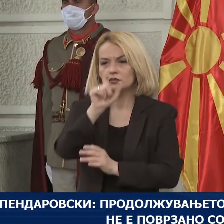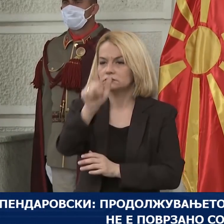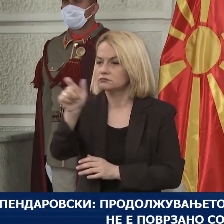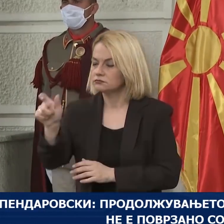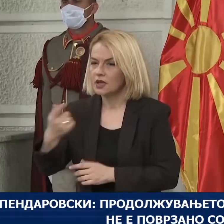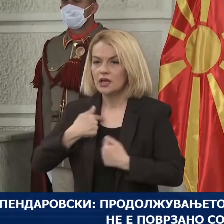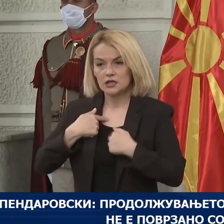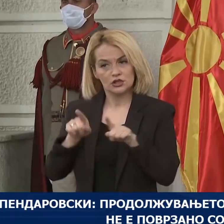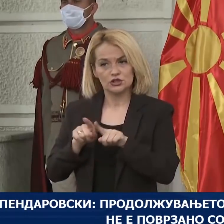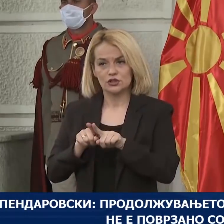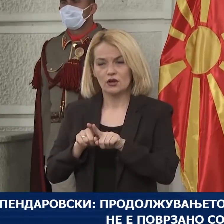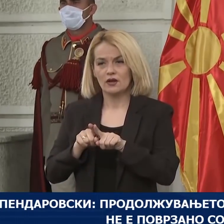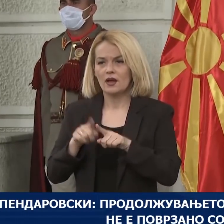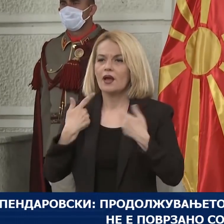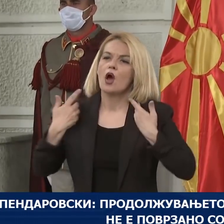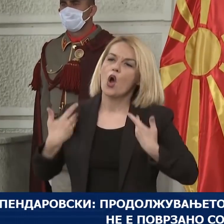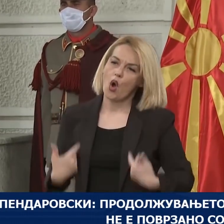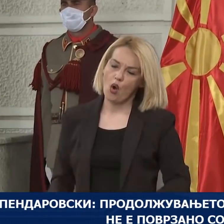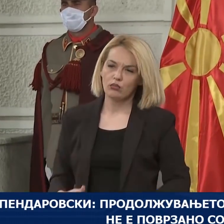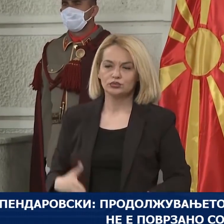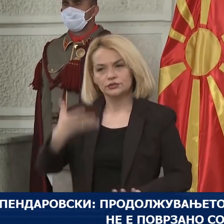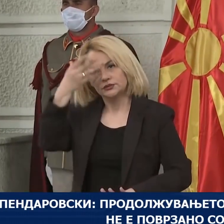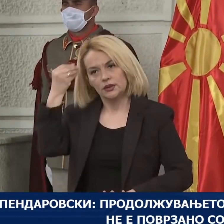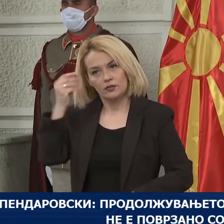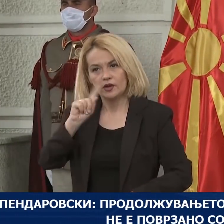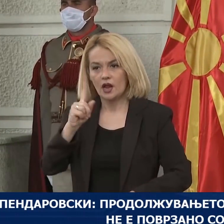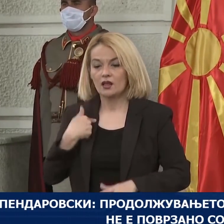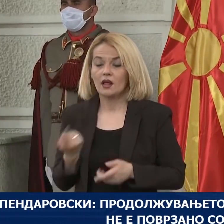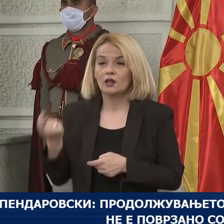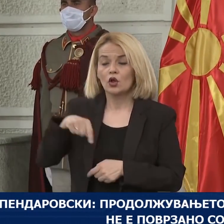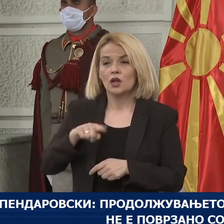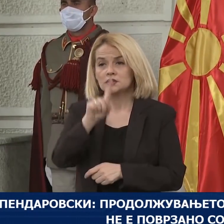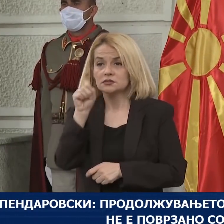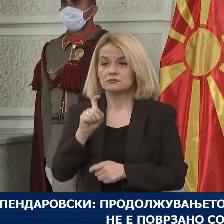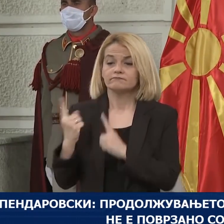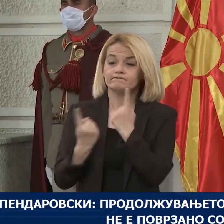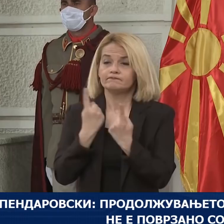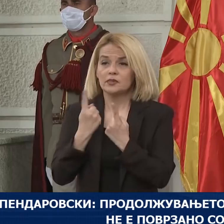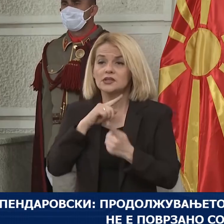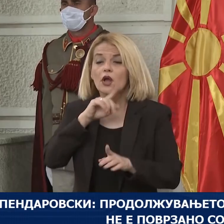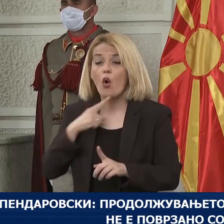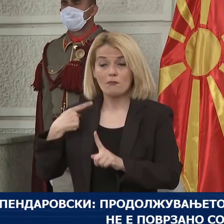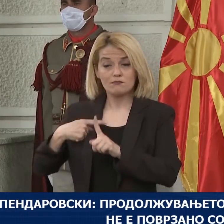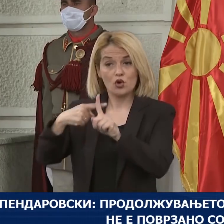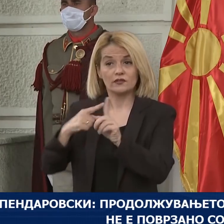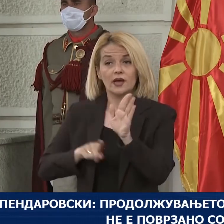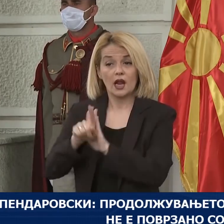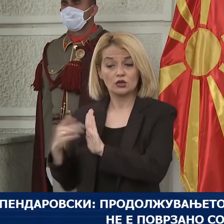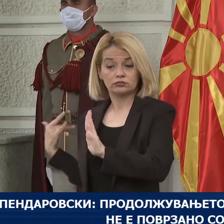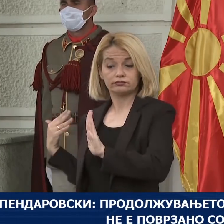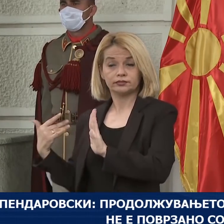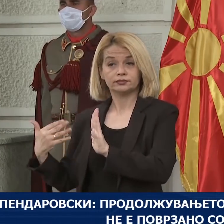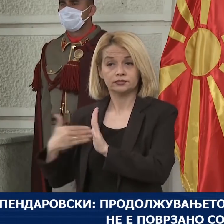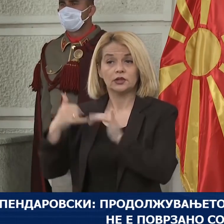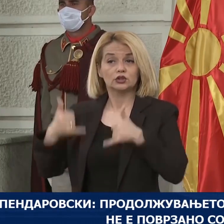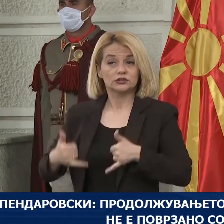сите нас, да не се опуштаме и со тоа да ги доведеме во прашање сите позитивни резултати кои ги имавме до сега